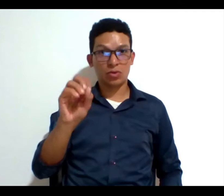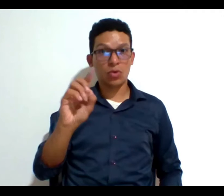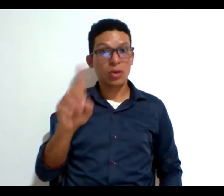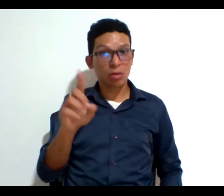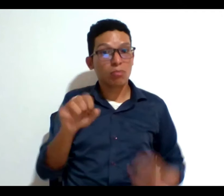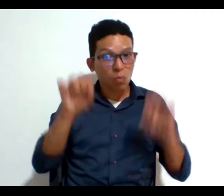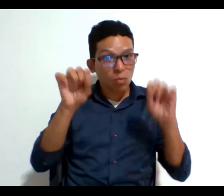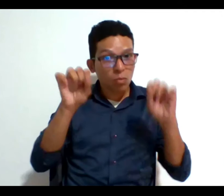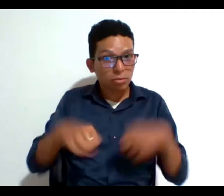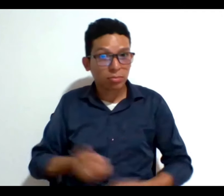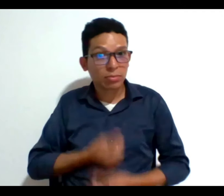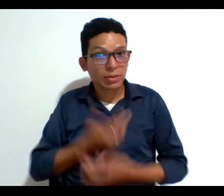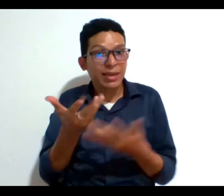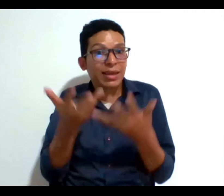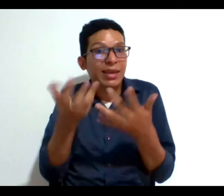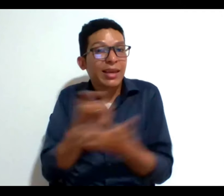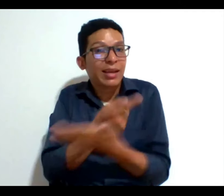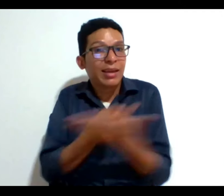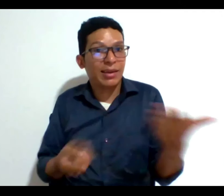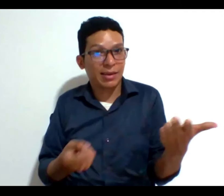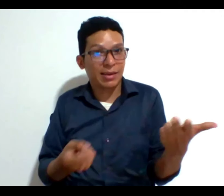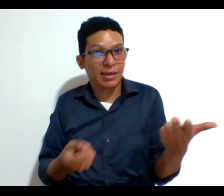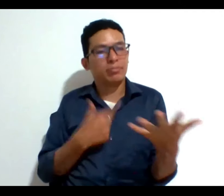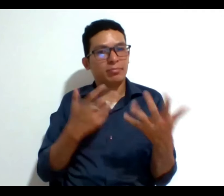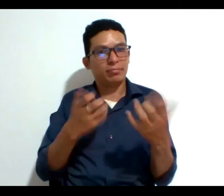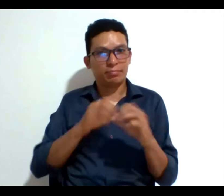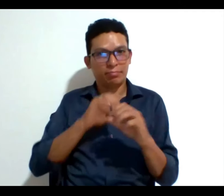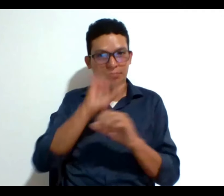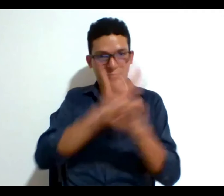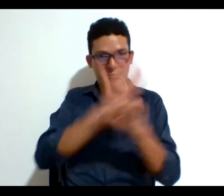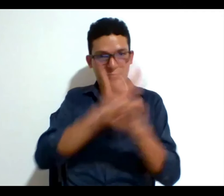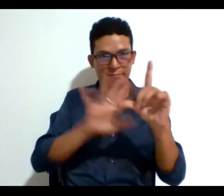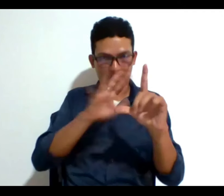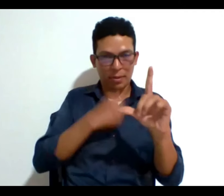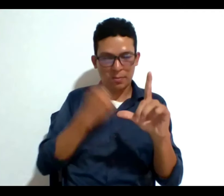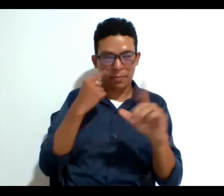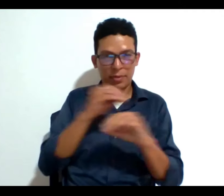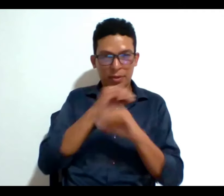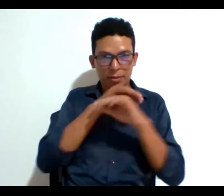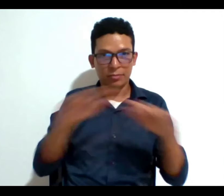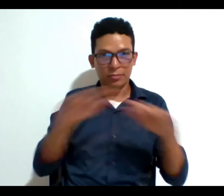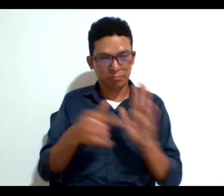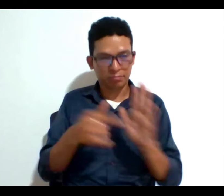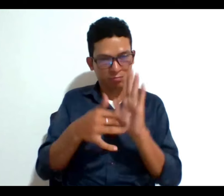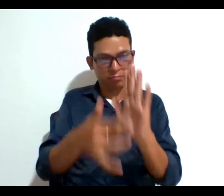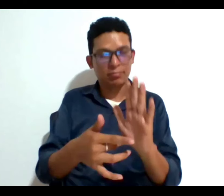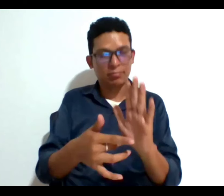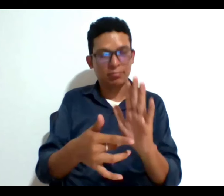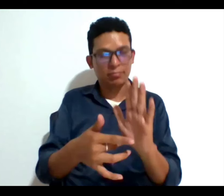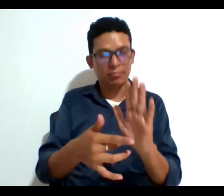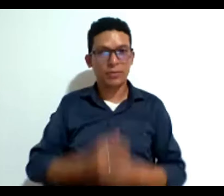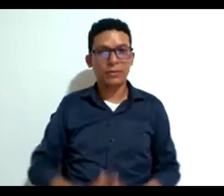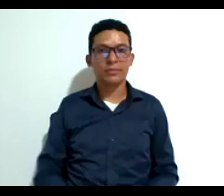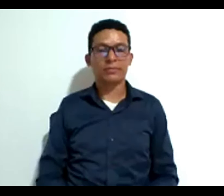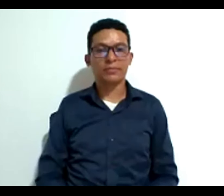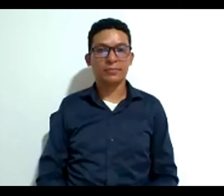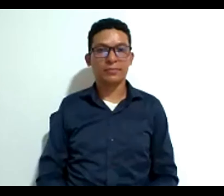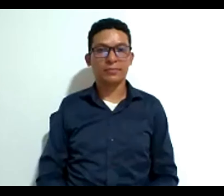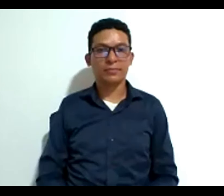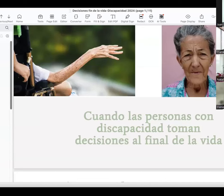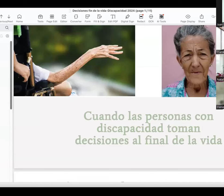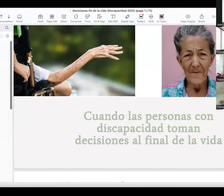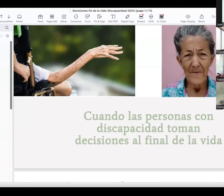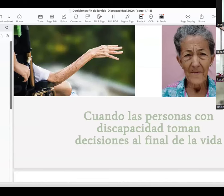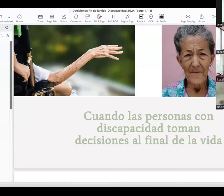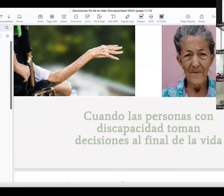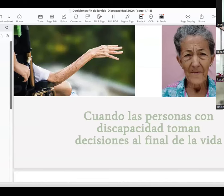lo que él quería entonces aquí quiero quiero compartir rápidamente mi pantalla para mostrarles una cosa muy rápido y